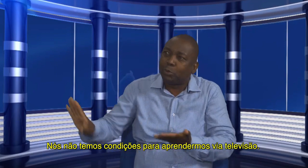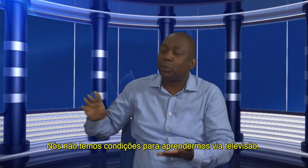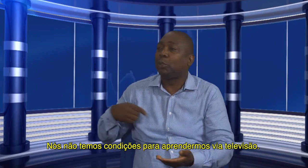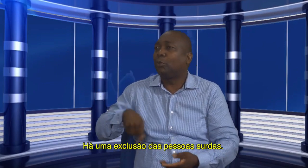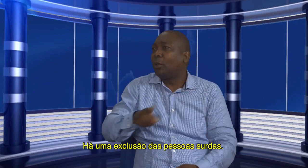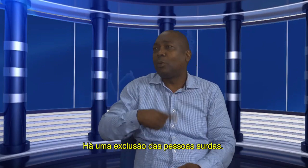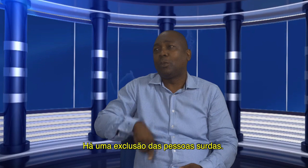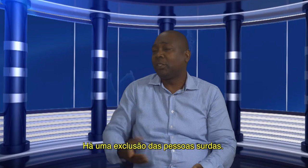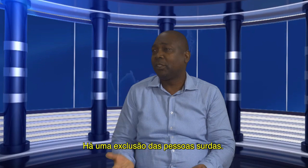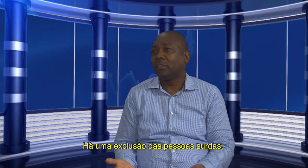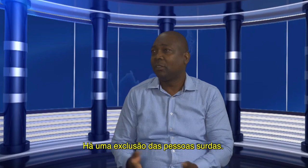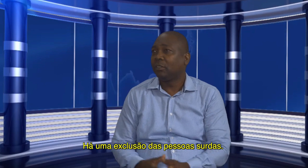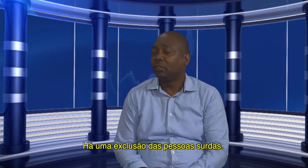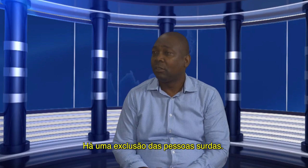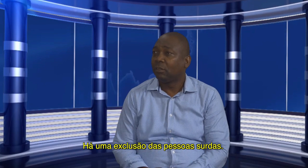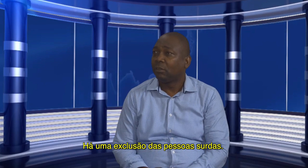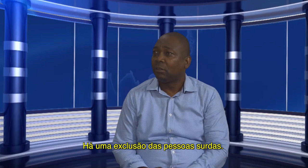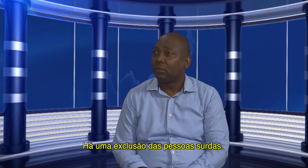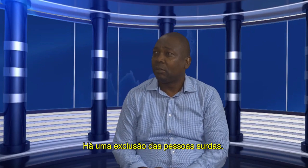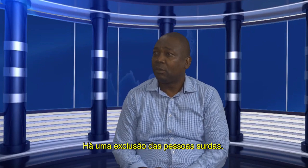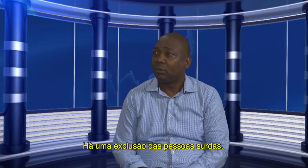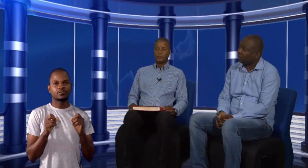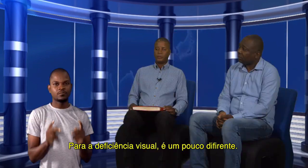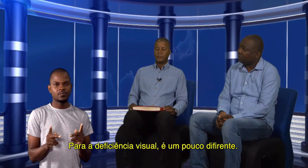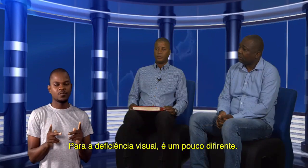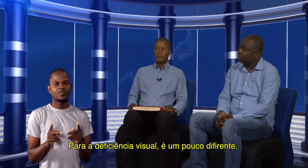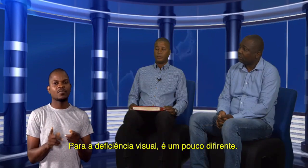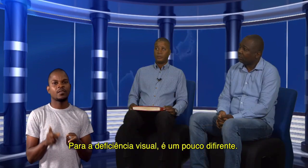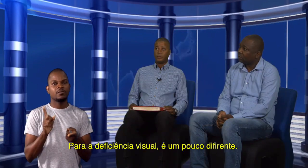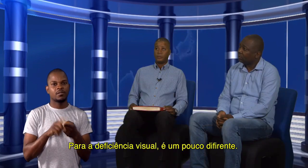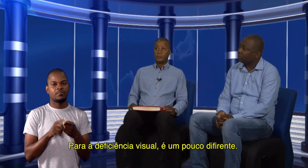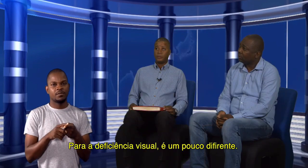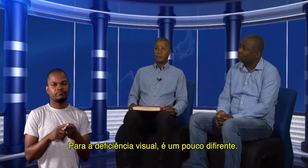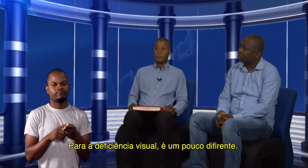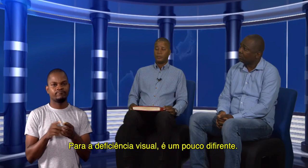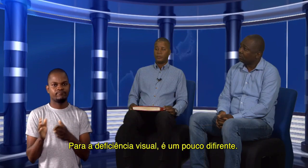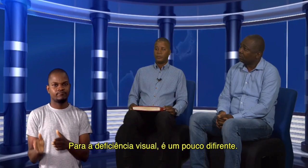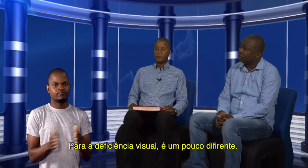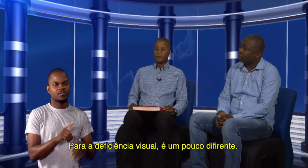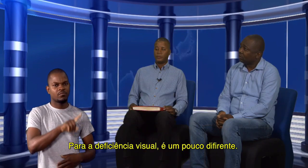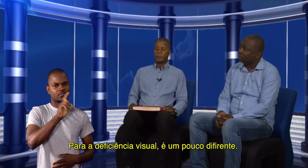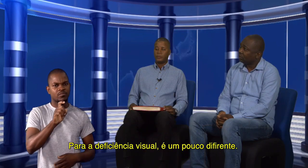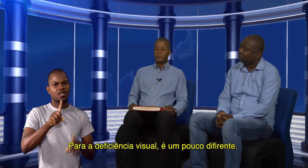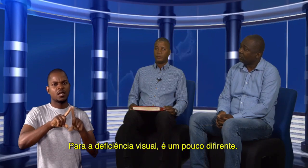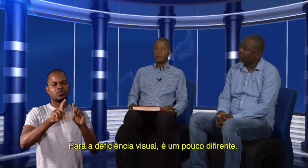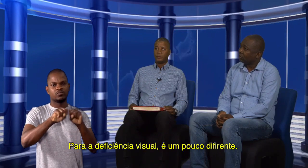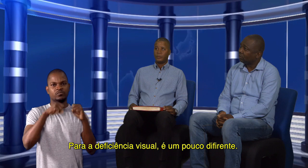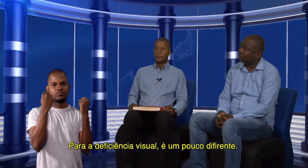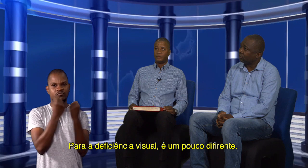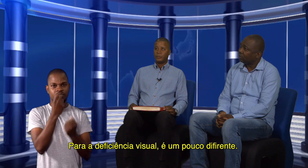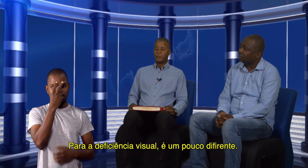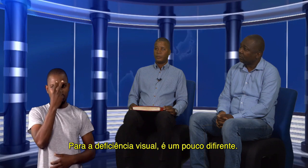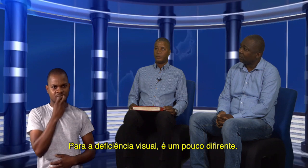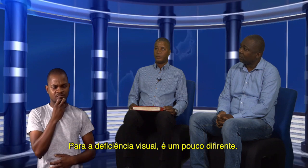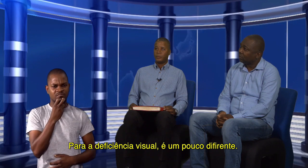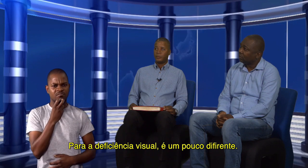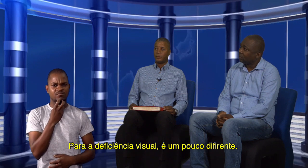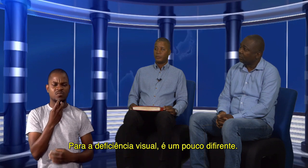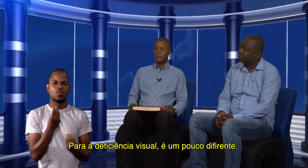Isto significa uma exclusão para as pessoas surdas. Exato. Como é que, a nível da deficiência visual, Dr. Sérgio, é um pouco